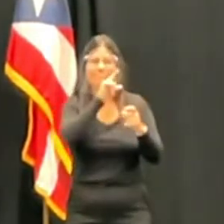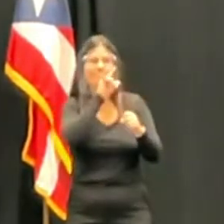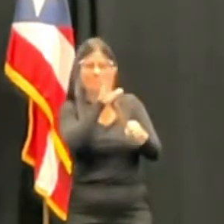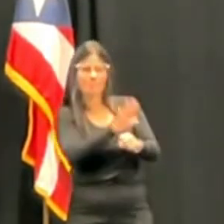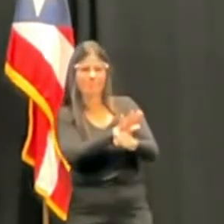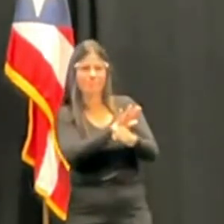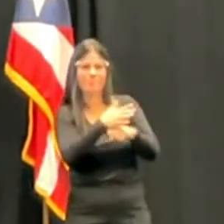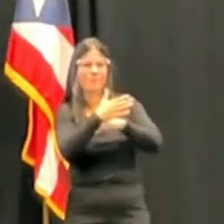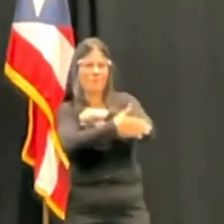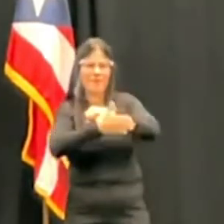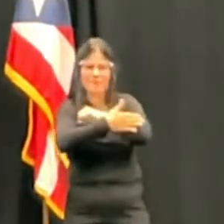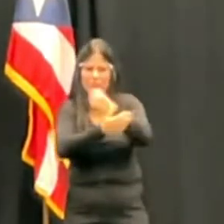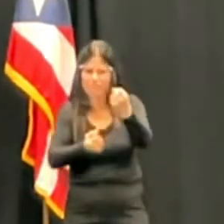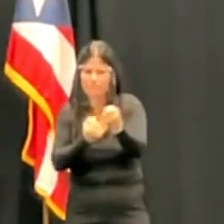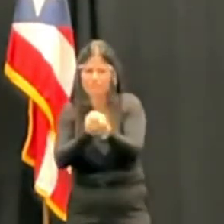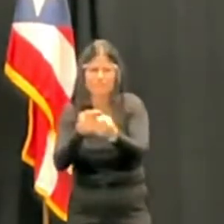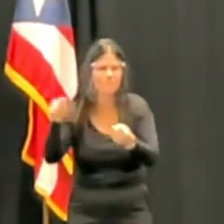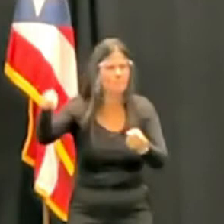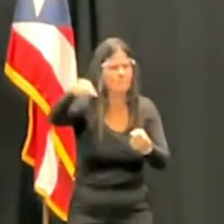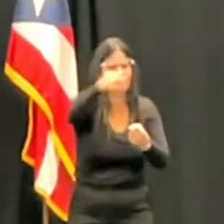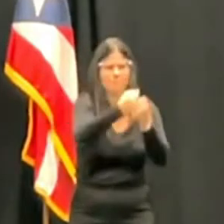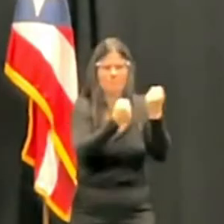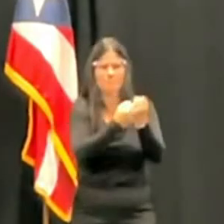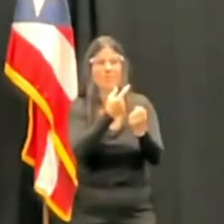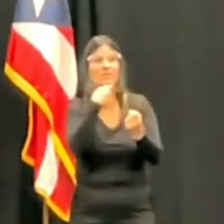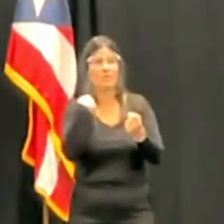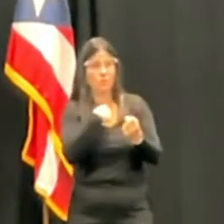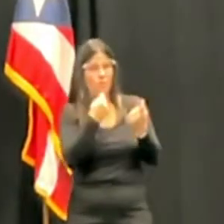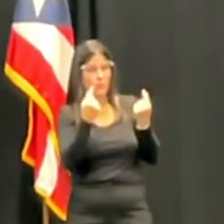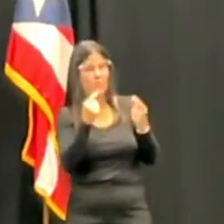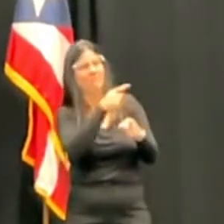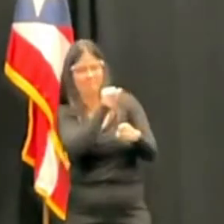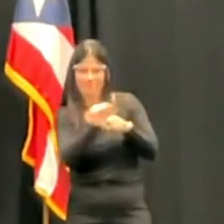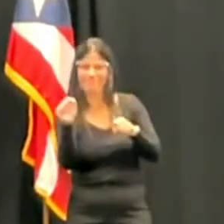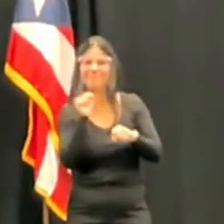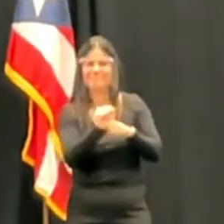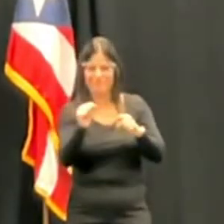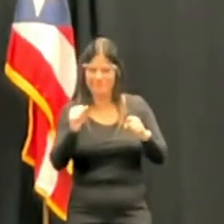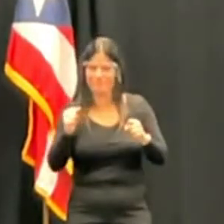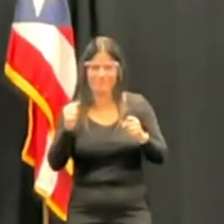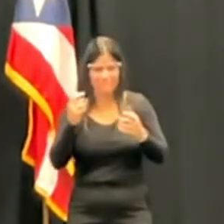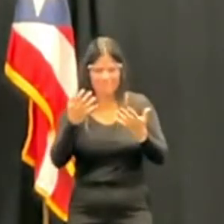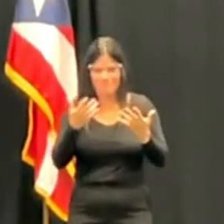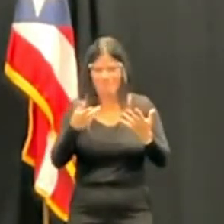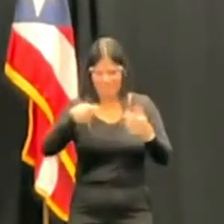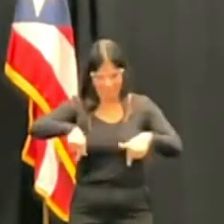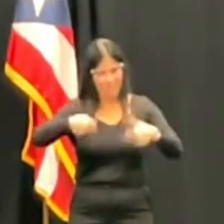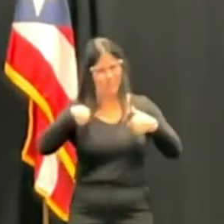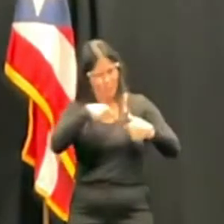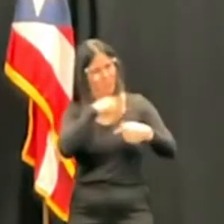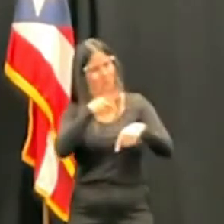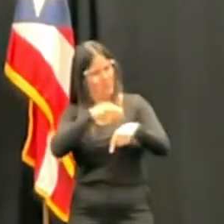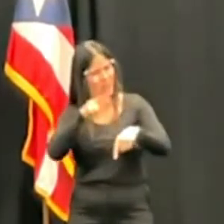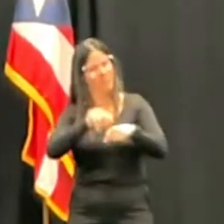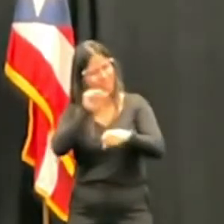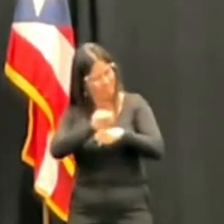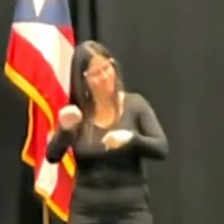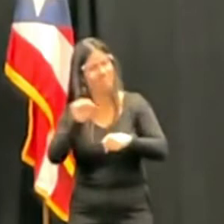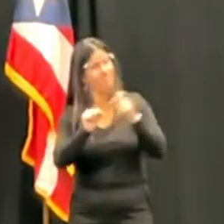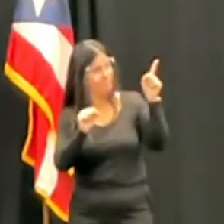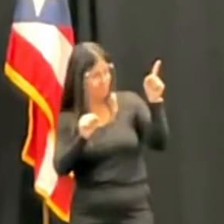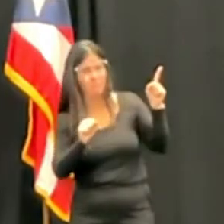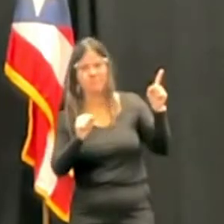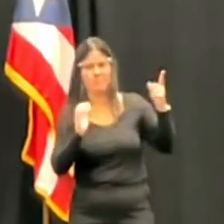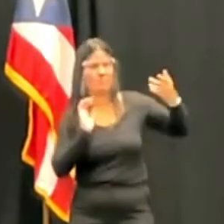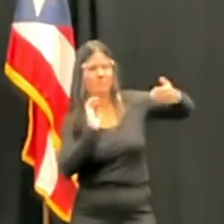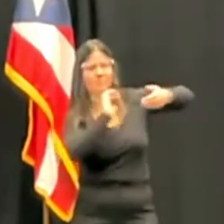Y nosotros hemos trabajado, cuando digo nosotros, el pueblo de Puerto Rico ha trabajado en volver a recuperar esa